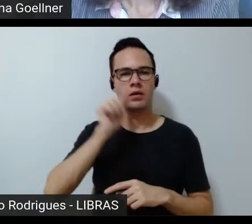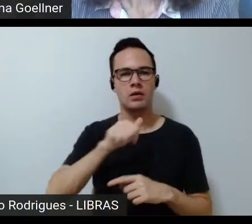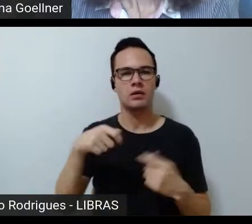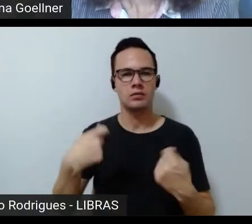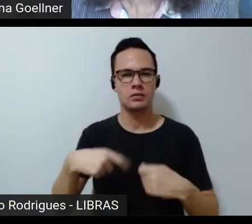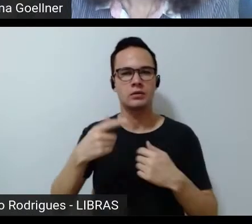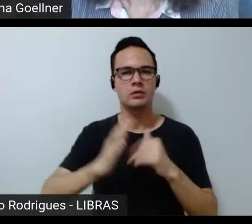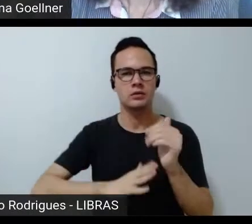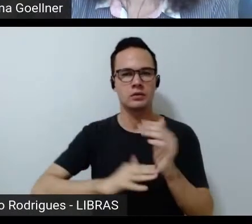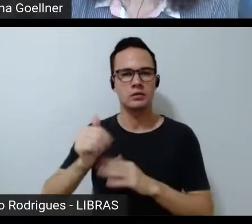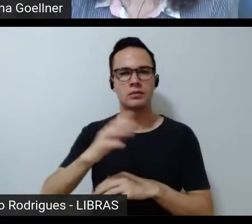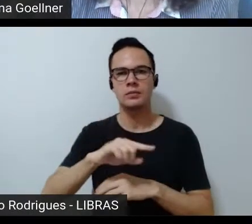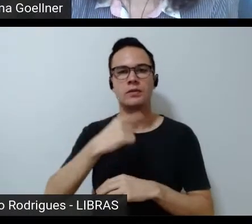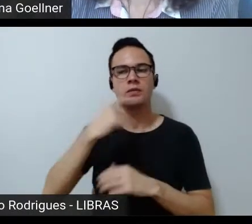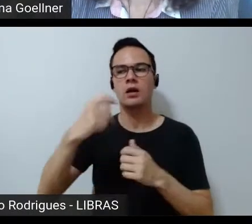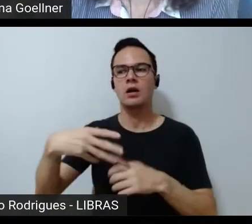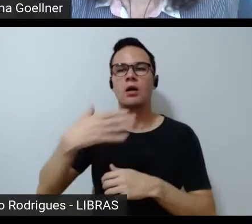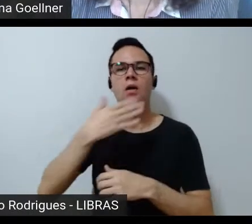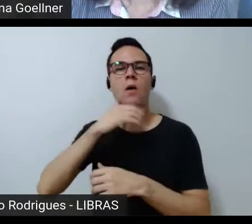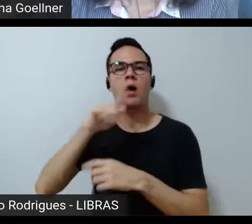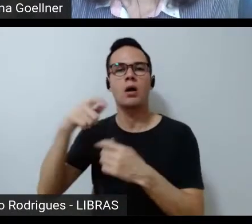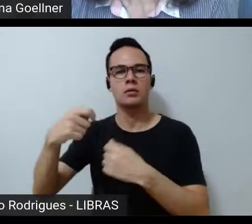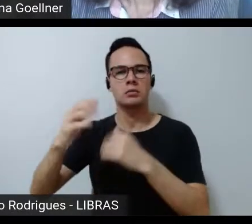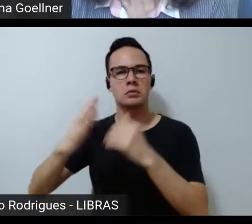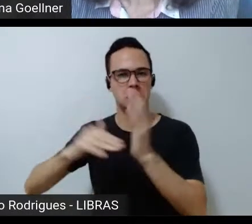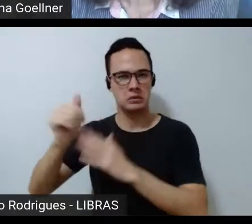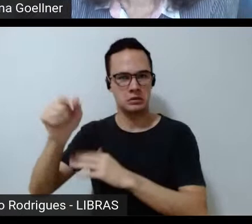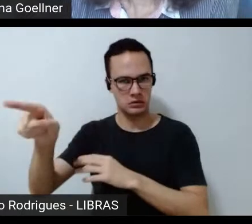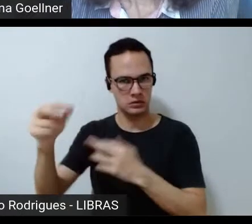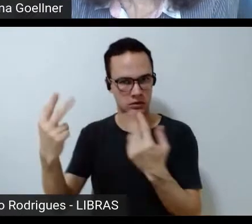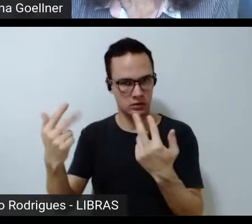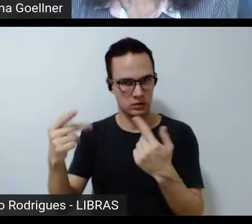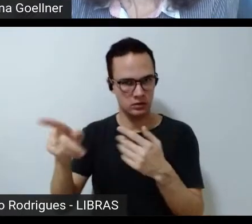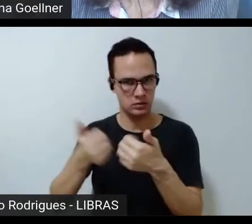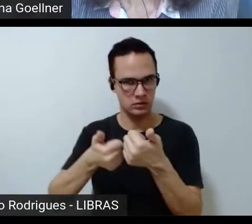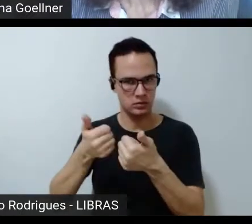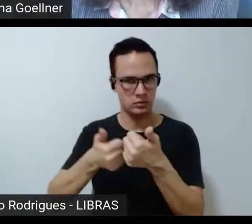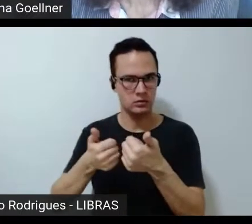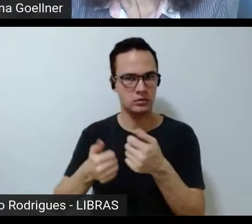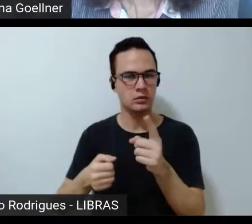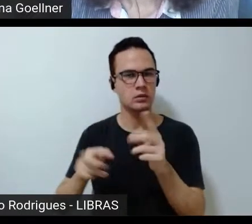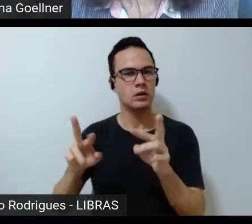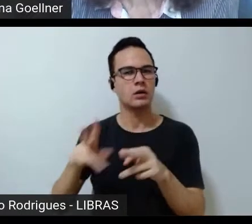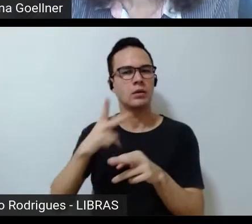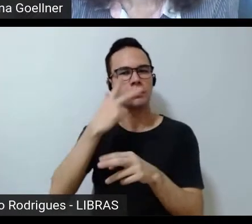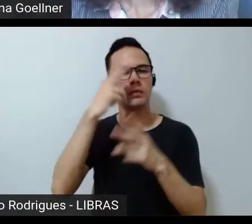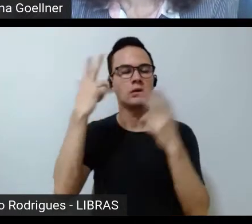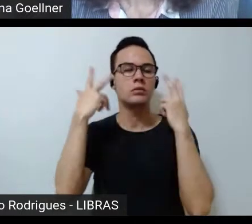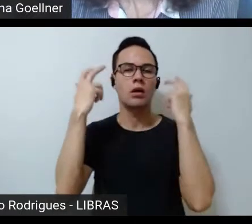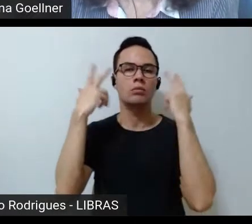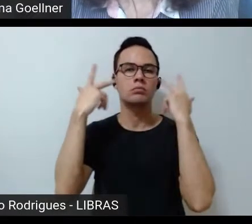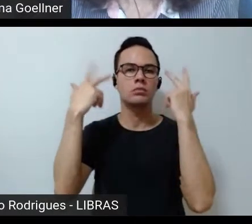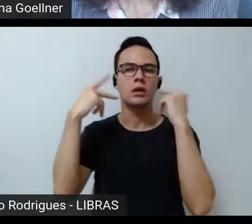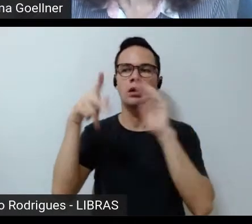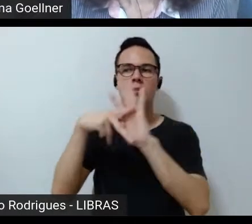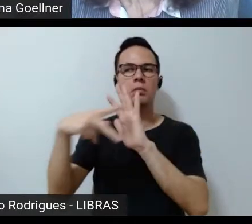qualificar, mas nunca se fala que os homens precisam se qualificar para estar no futebol. Como fosse natural, como fosse um dado, é absolutamente